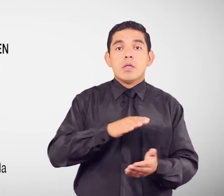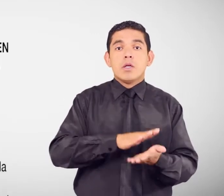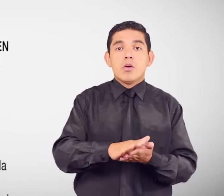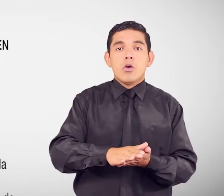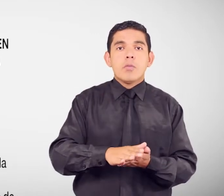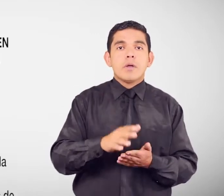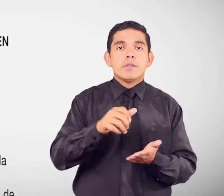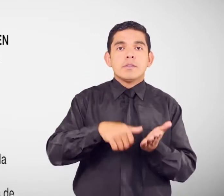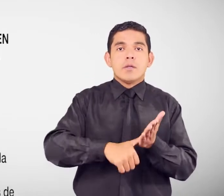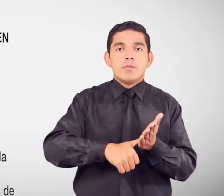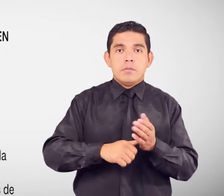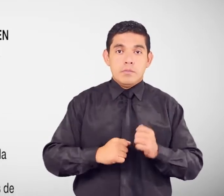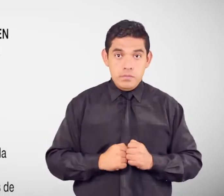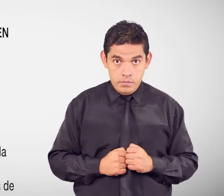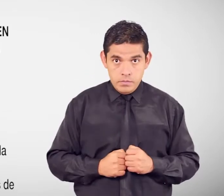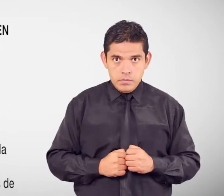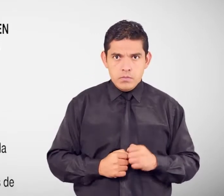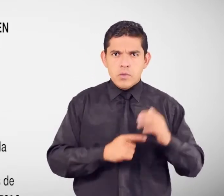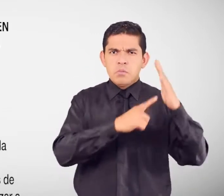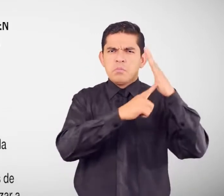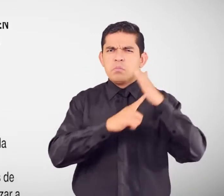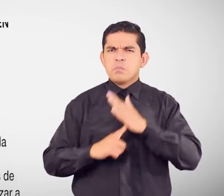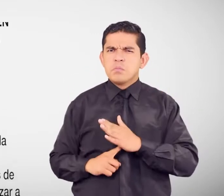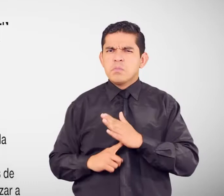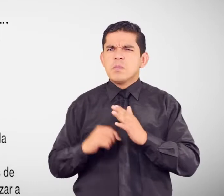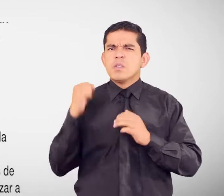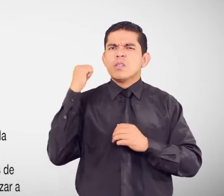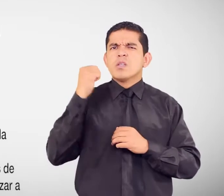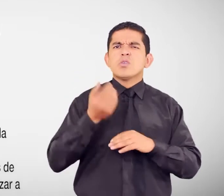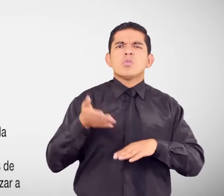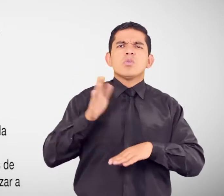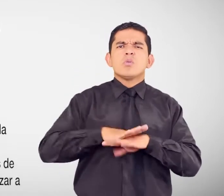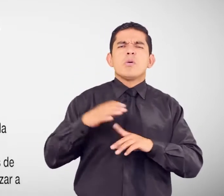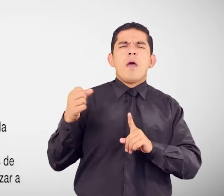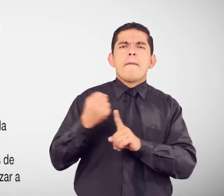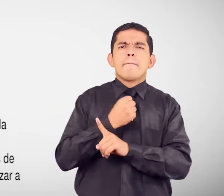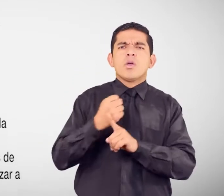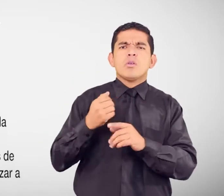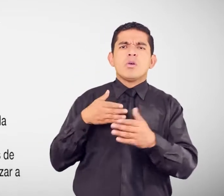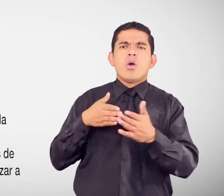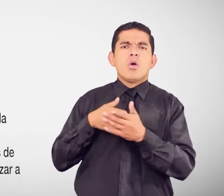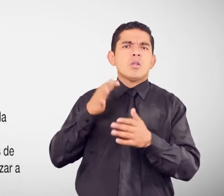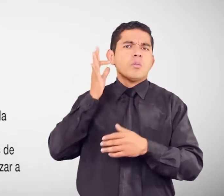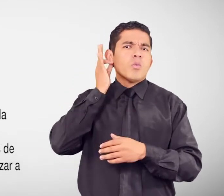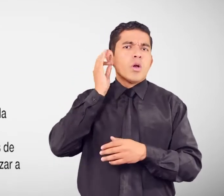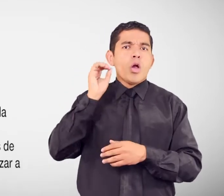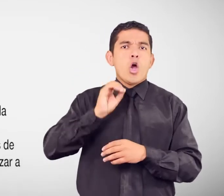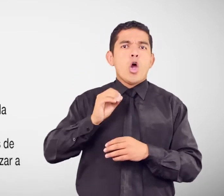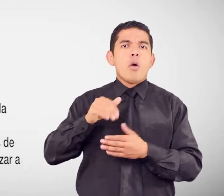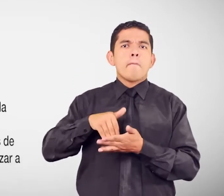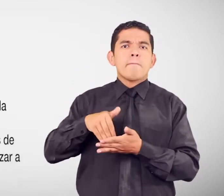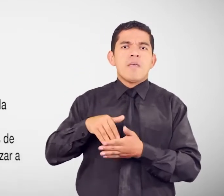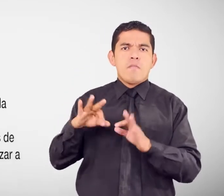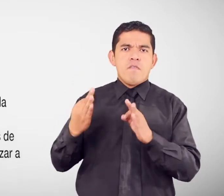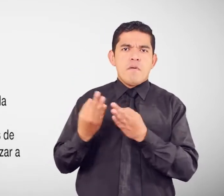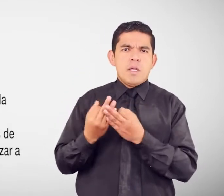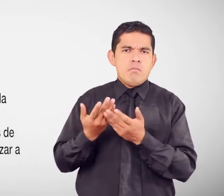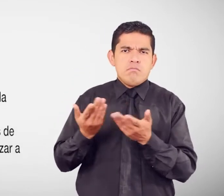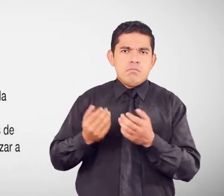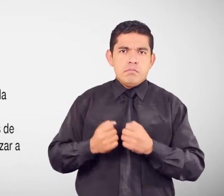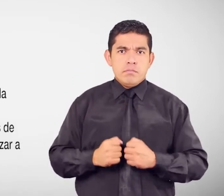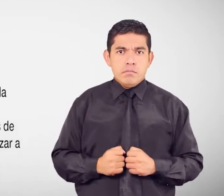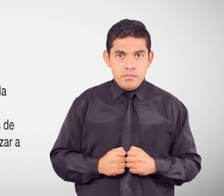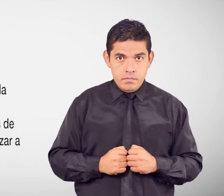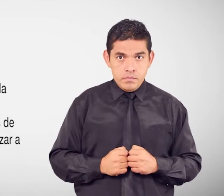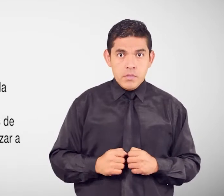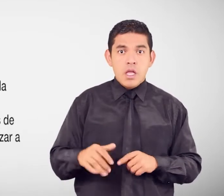violencia Contra la mujer O miembros del núcleo familiar Abuso sexual Es cuando una persona En contra